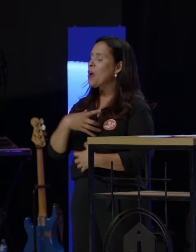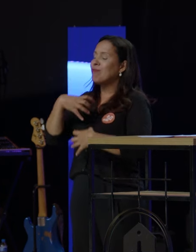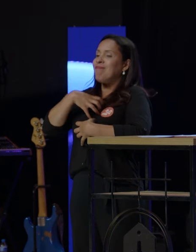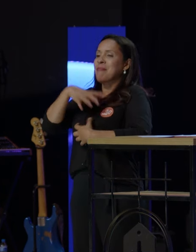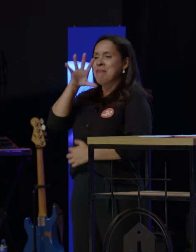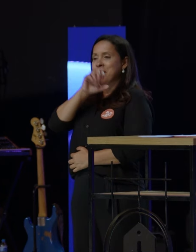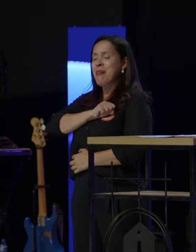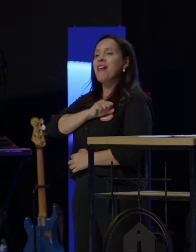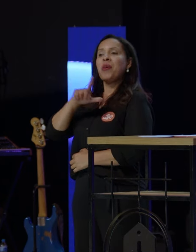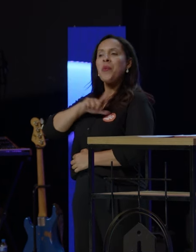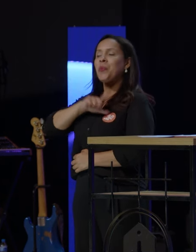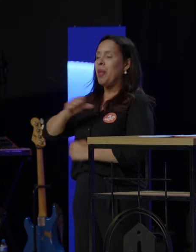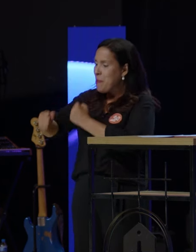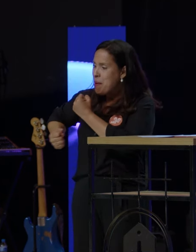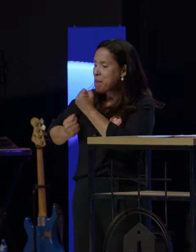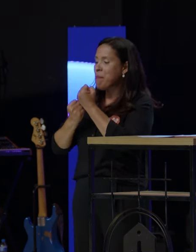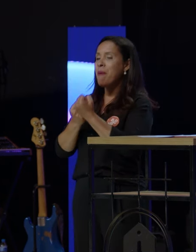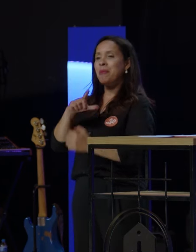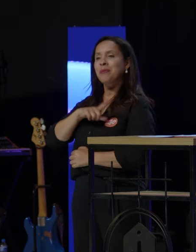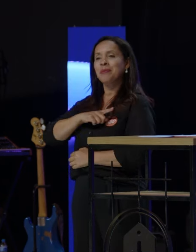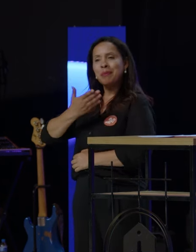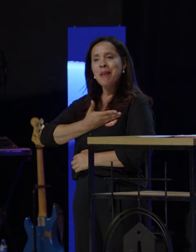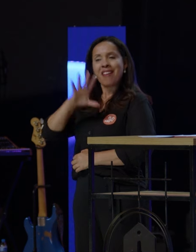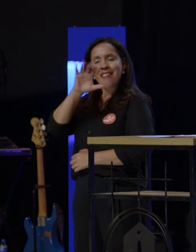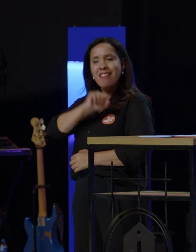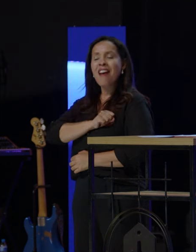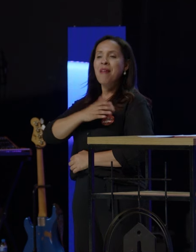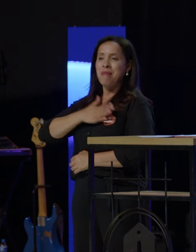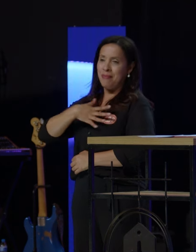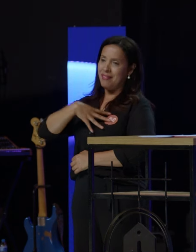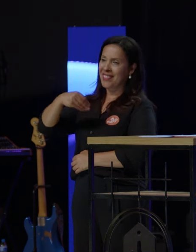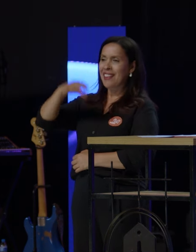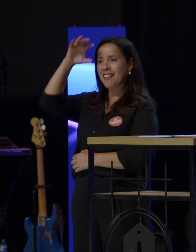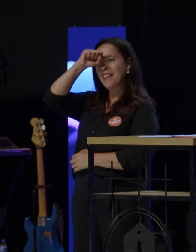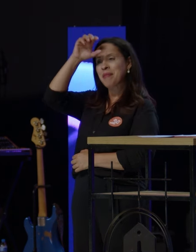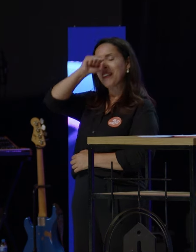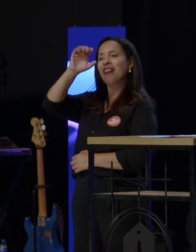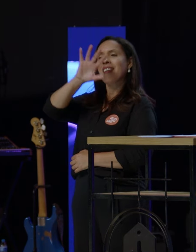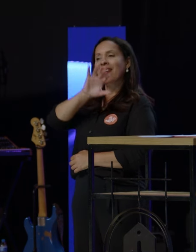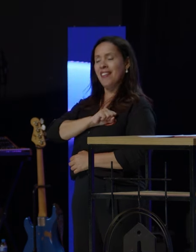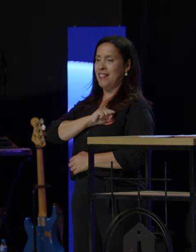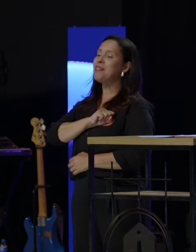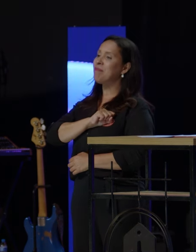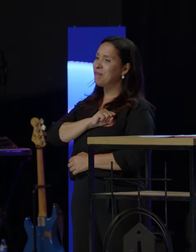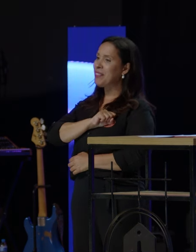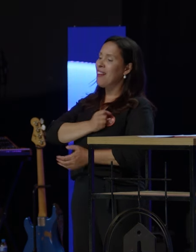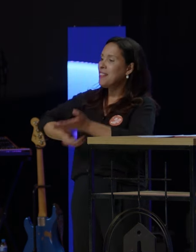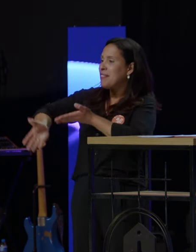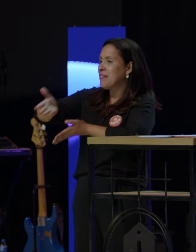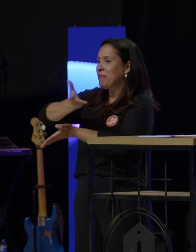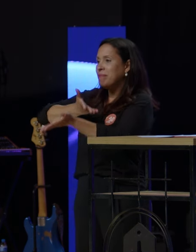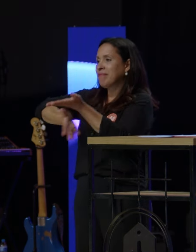apoio. Tenho amigos que amam tanto o meu filho e que aprenderam a amá-lo e que recebem do amor dele.